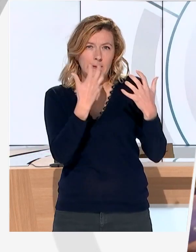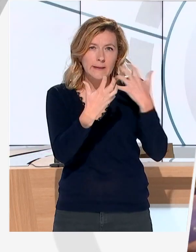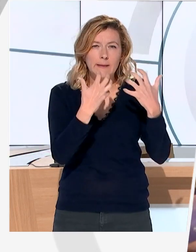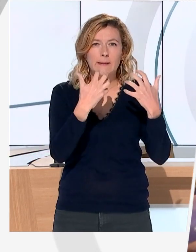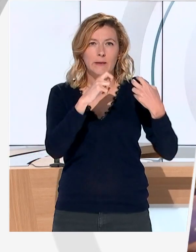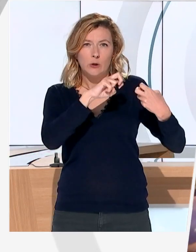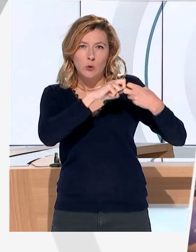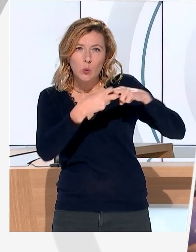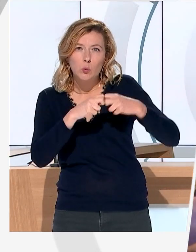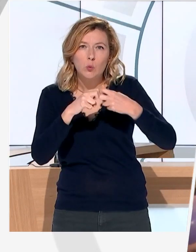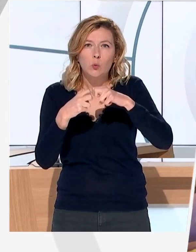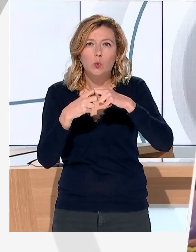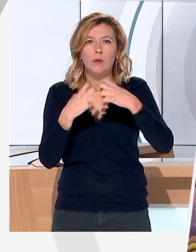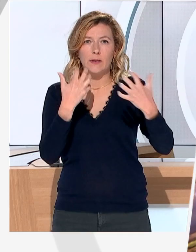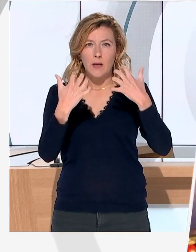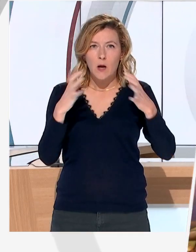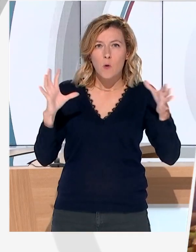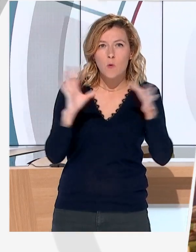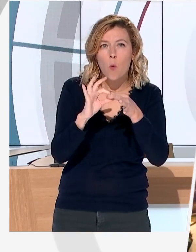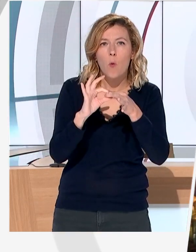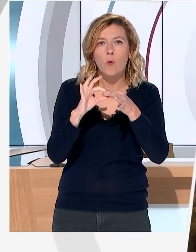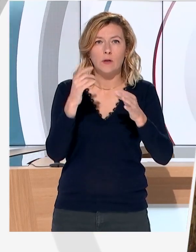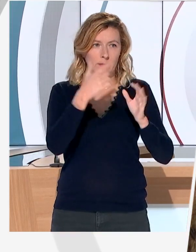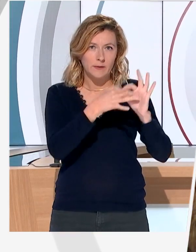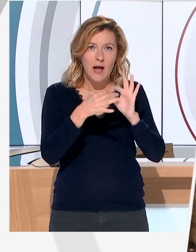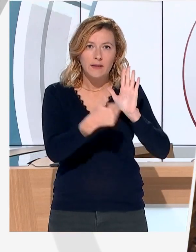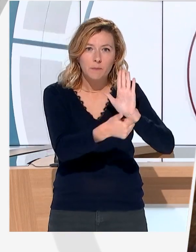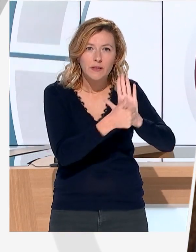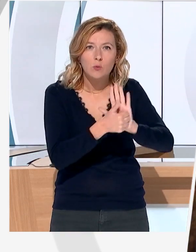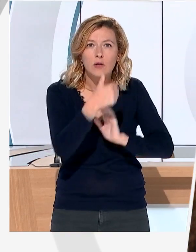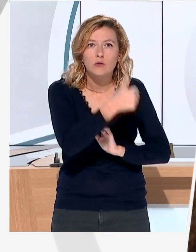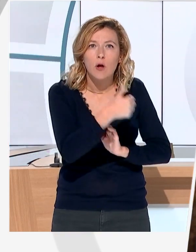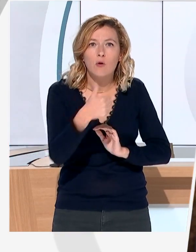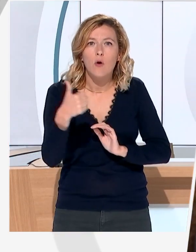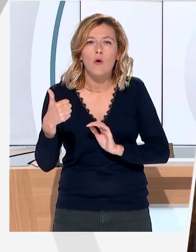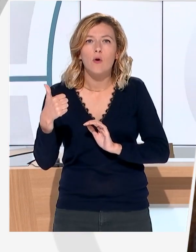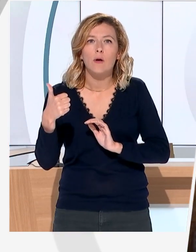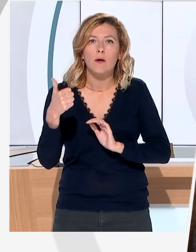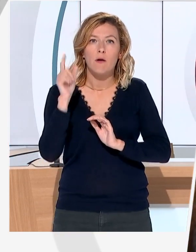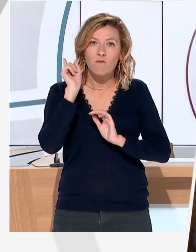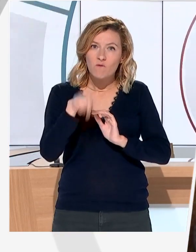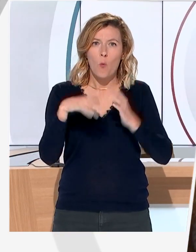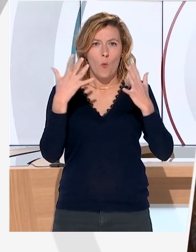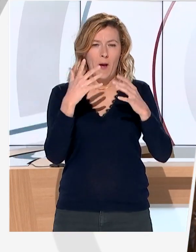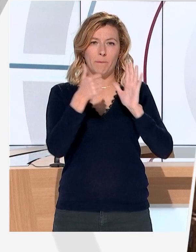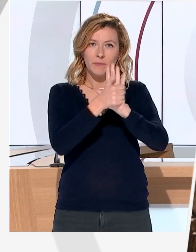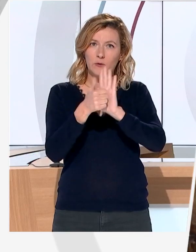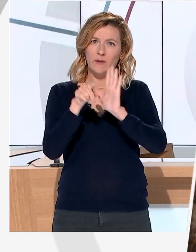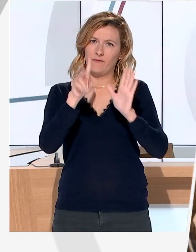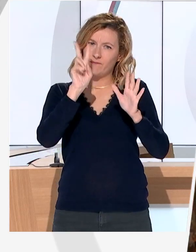le décor, la structure générale, chaque personnage qui doit